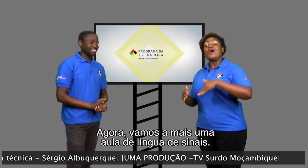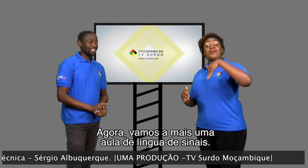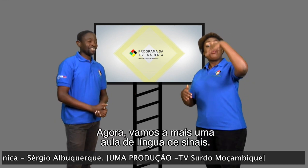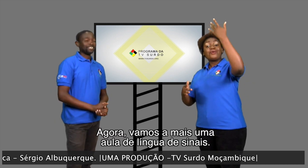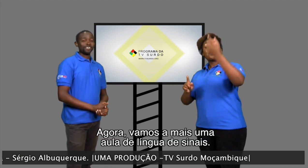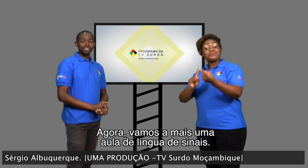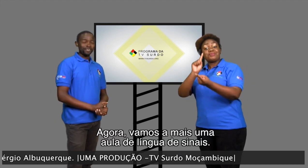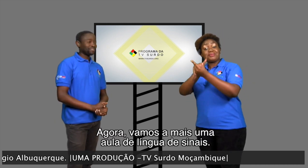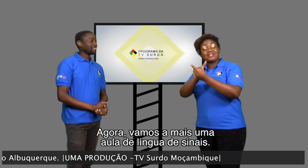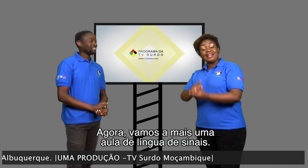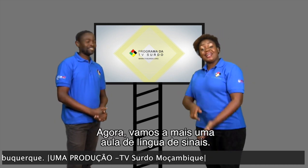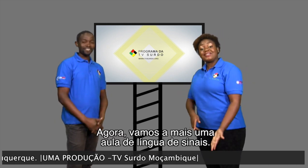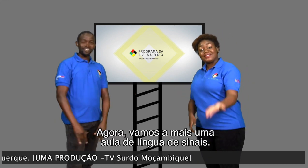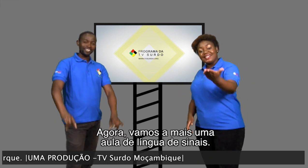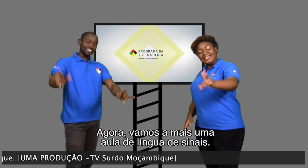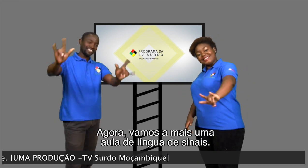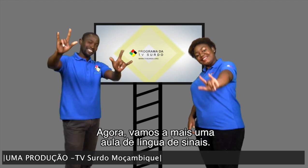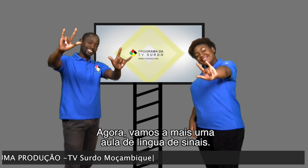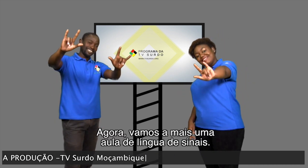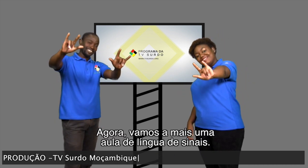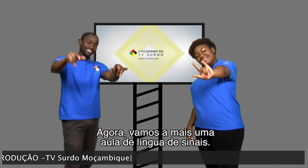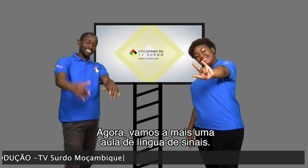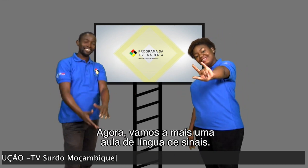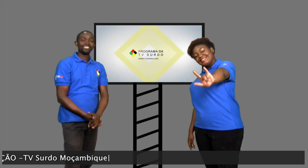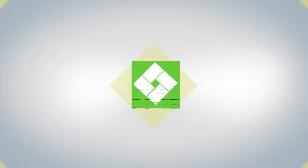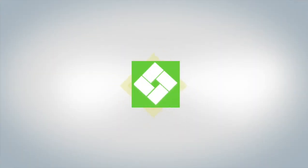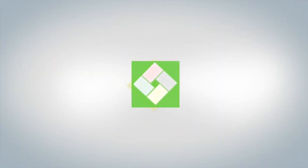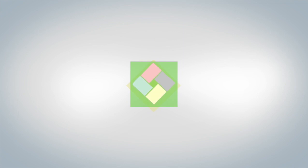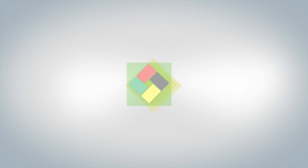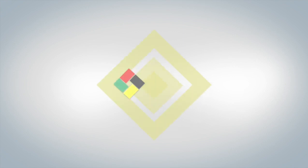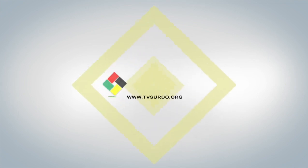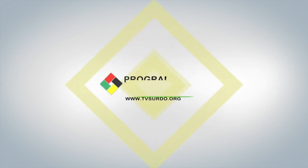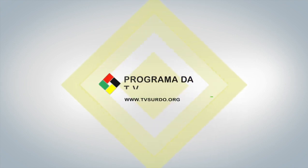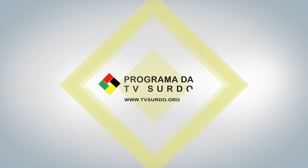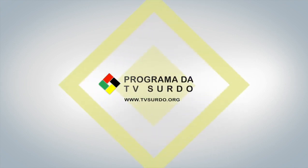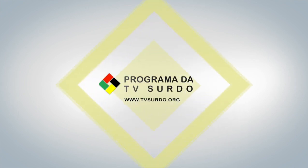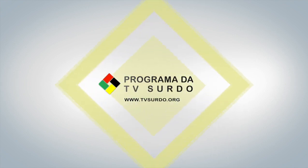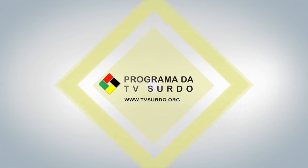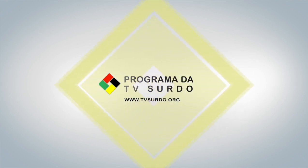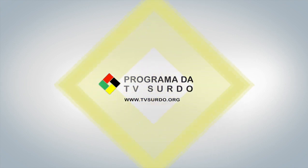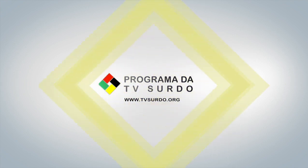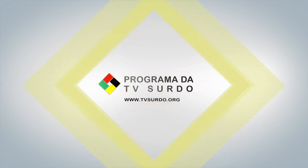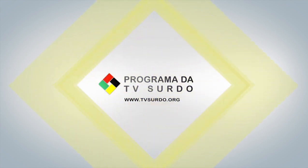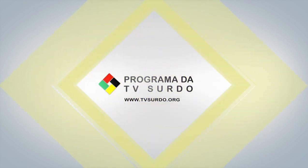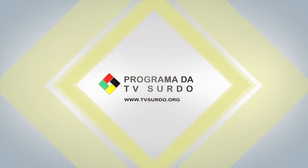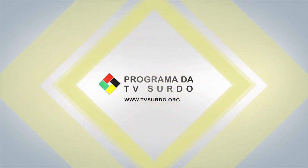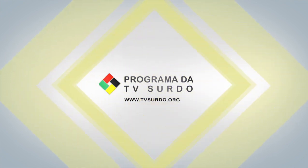Fiquem bem, até a próxima TV Surdo Média Inclusiva MD Ján